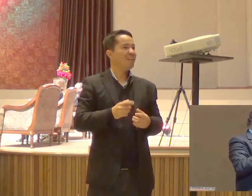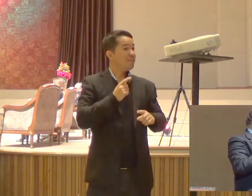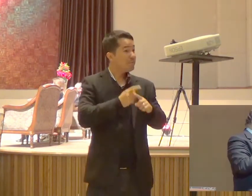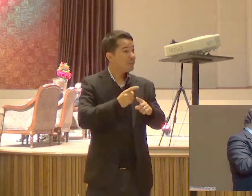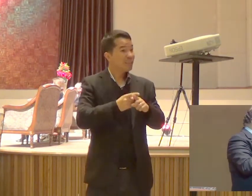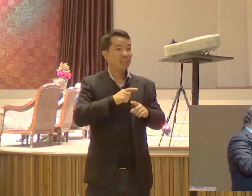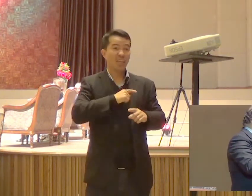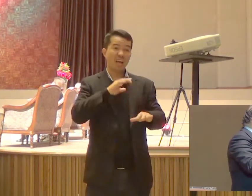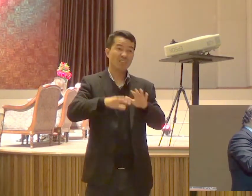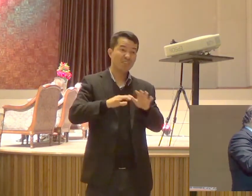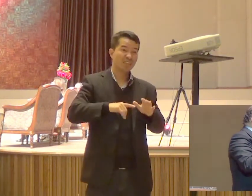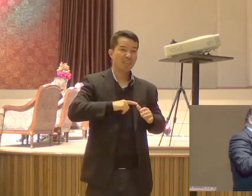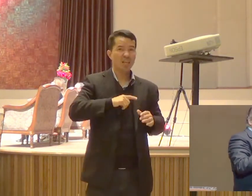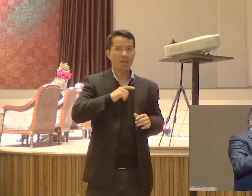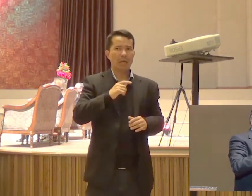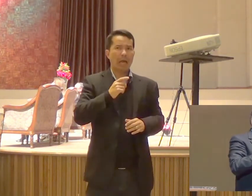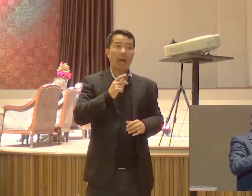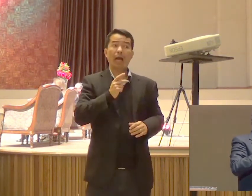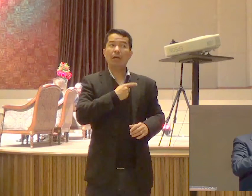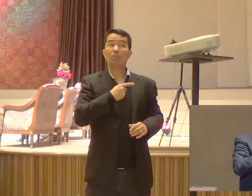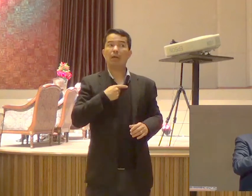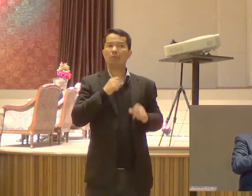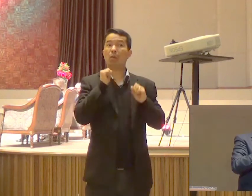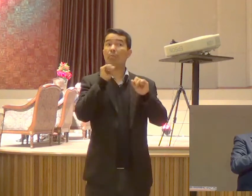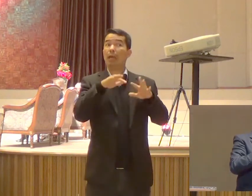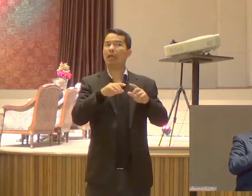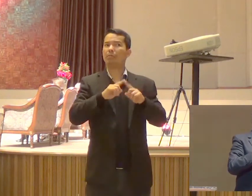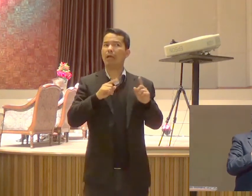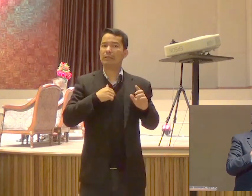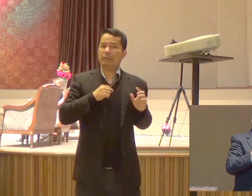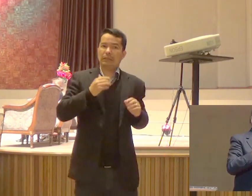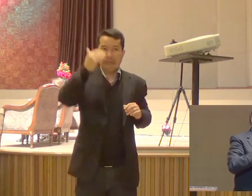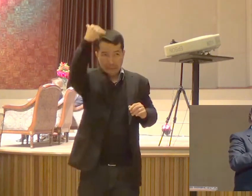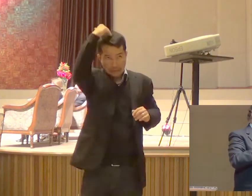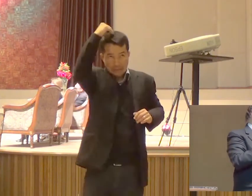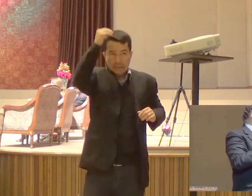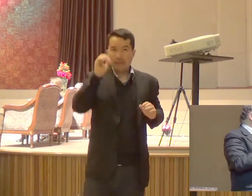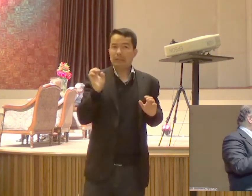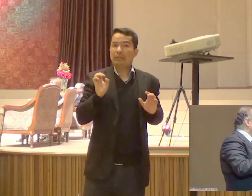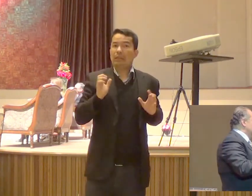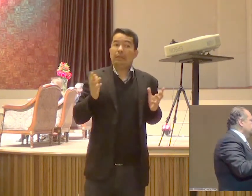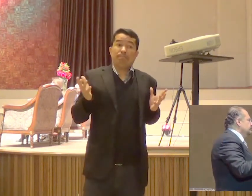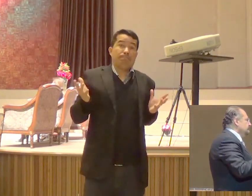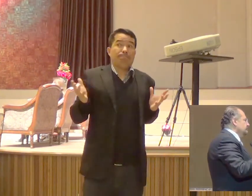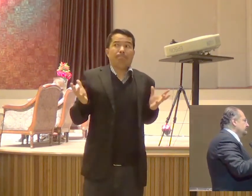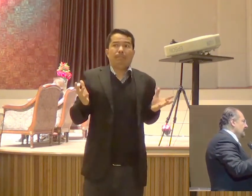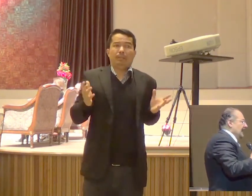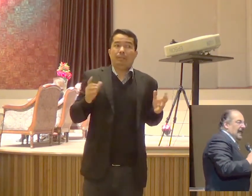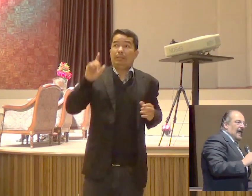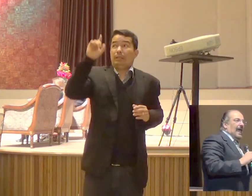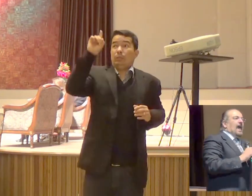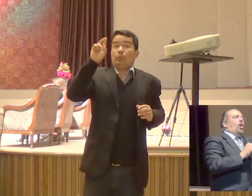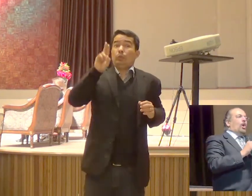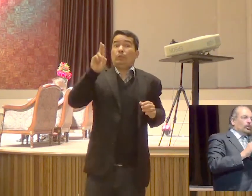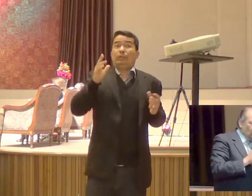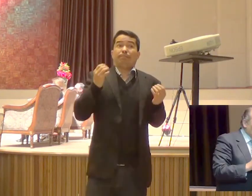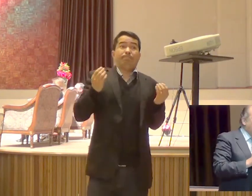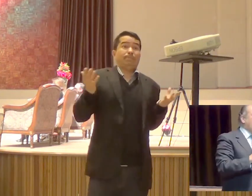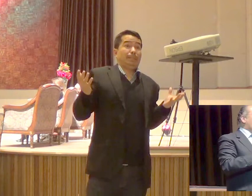Tem uns negócios assim Umas coisas assim Mas você vê Que coisa linda Deus usa É ou não é